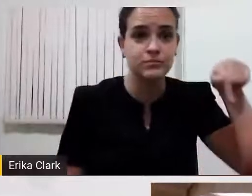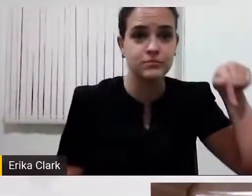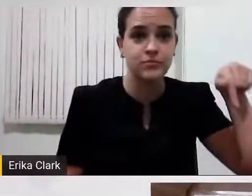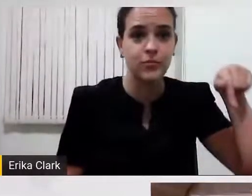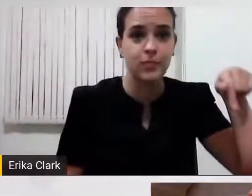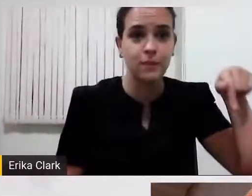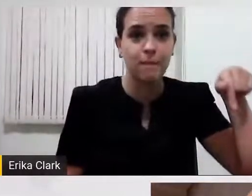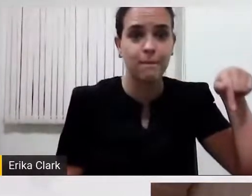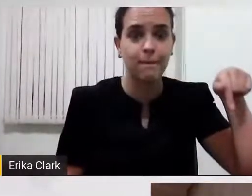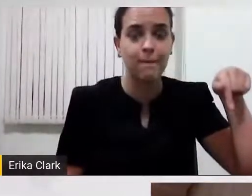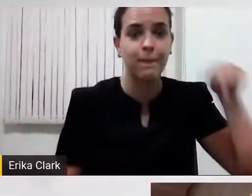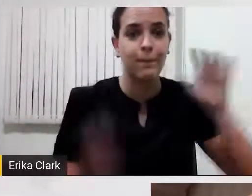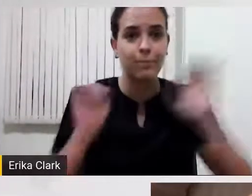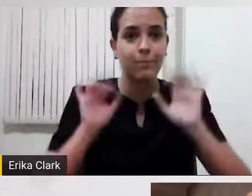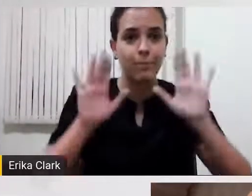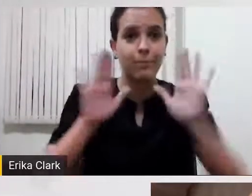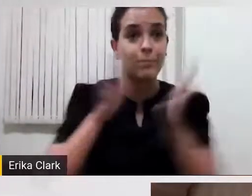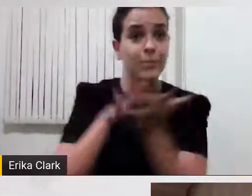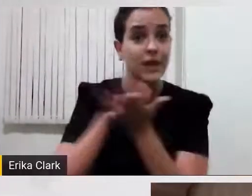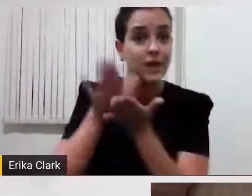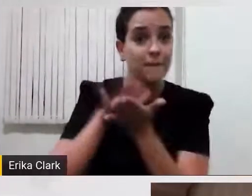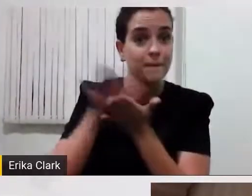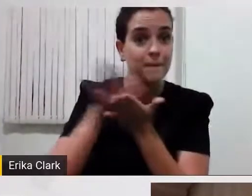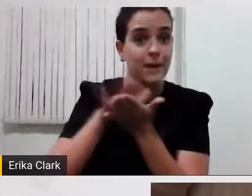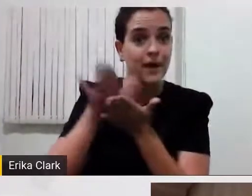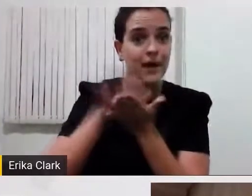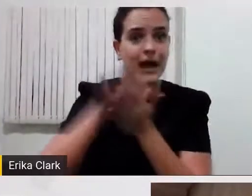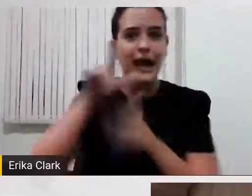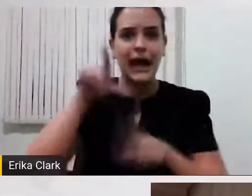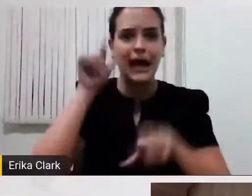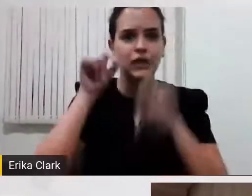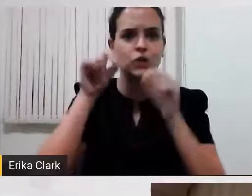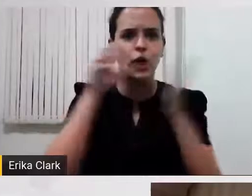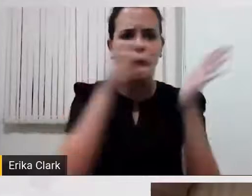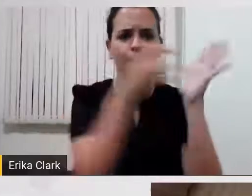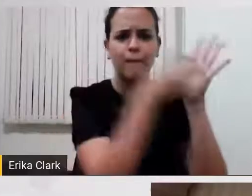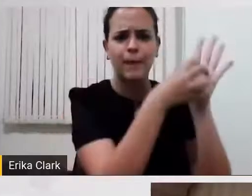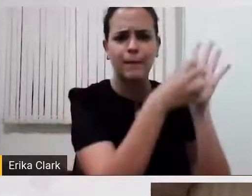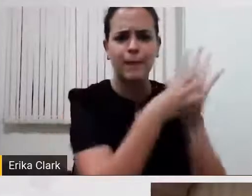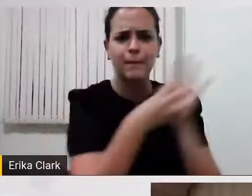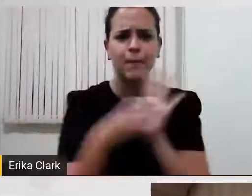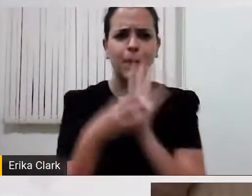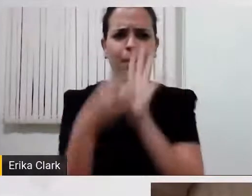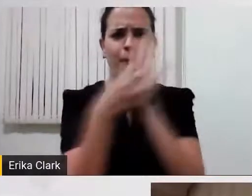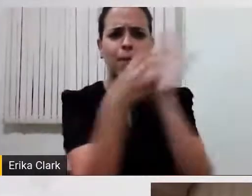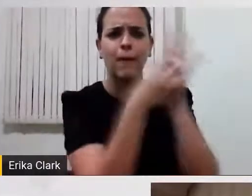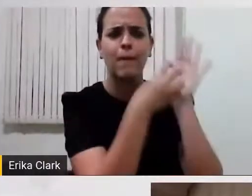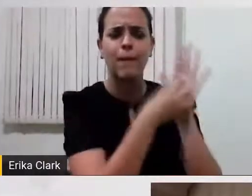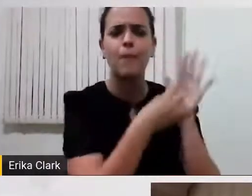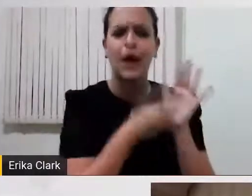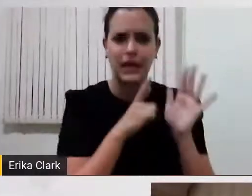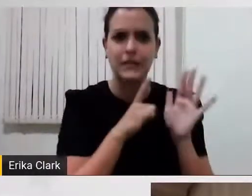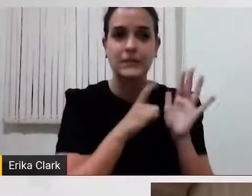a gente fez, escolheu símbolos gráficos que representam mensagens, fez a impressão em papel,